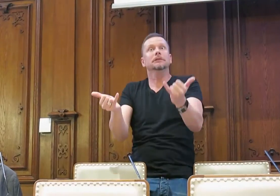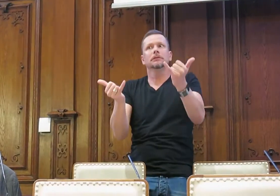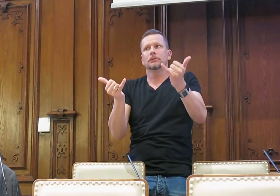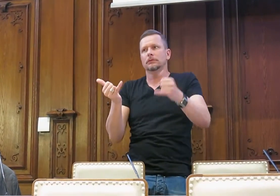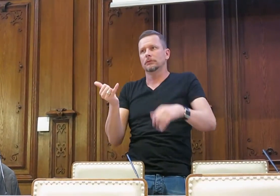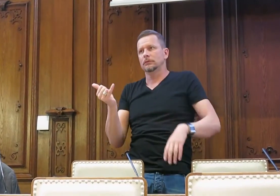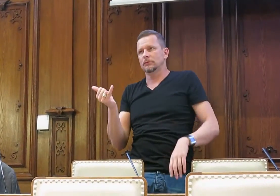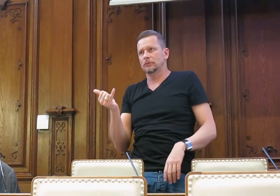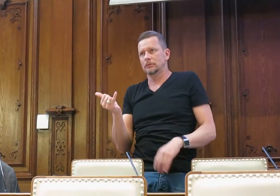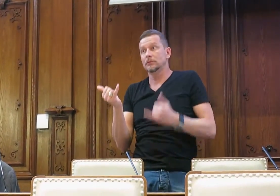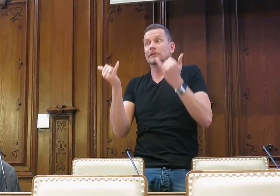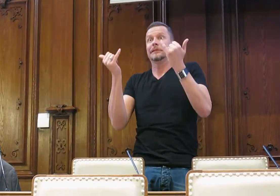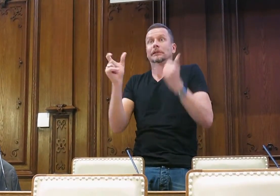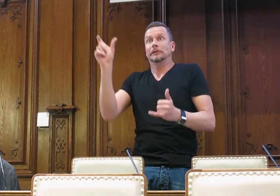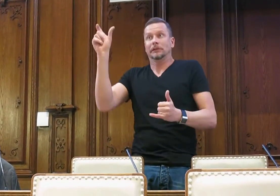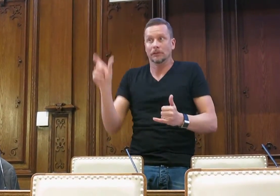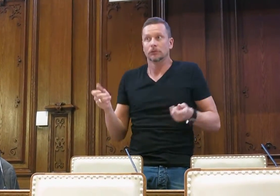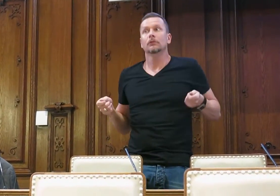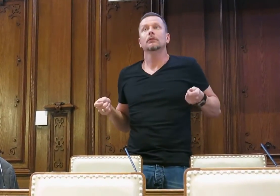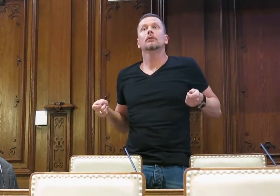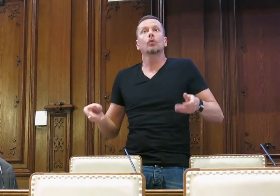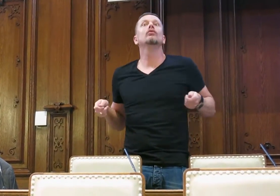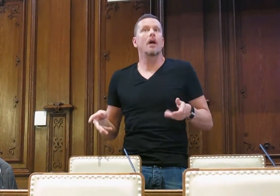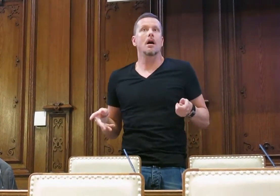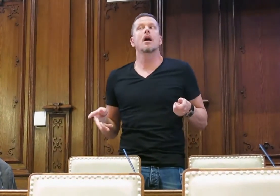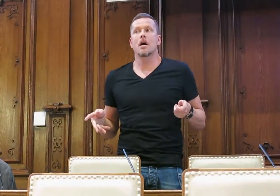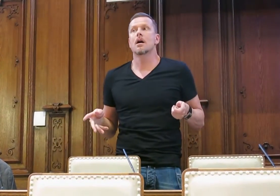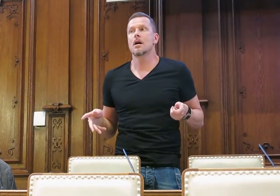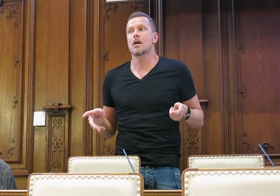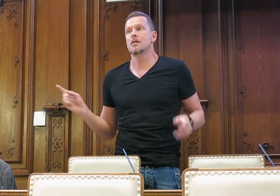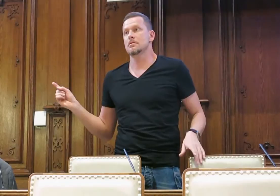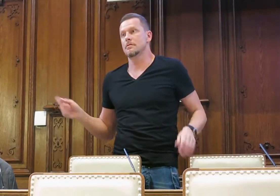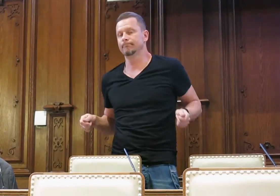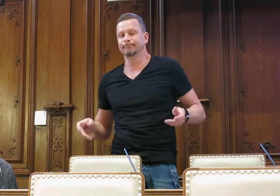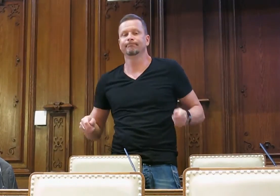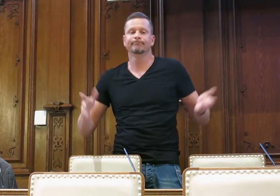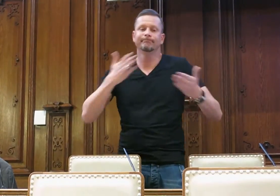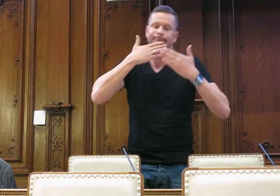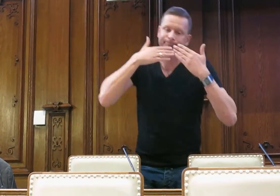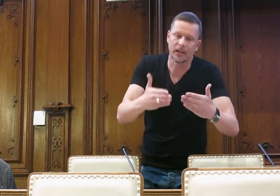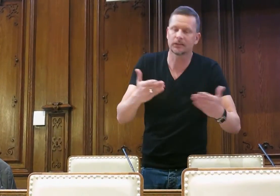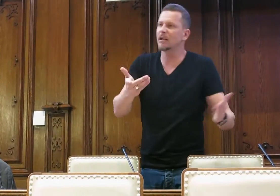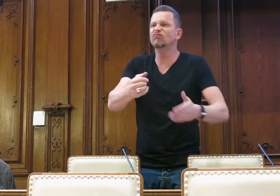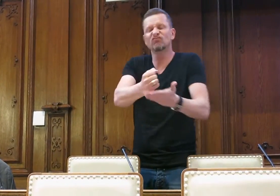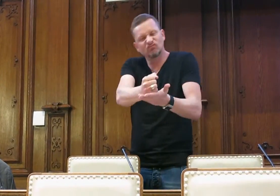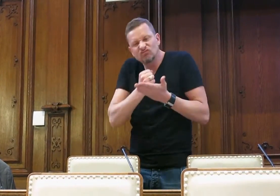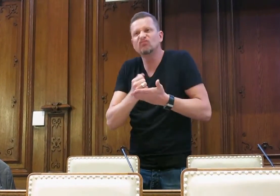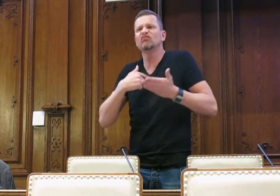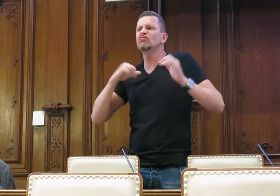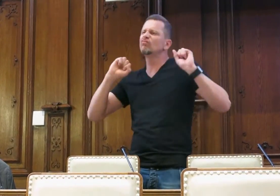Dankbarkeit bei ihm noch einmal verabschieden. Als Erstes kommt der Rollstuhlfahrer zum Grab, hält eine kleine